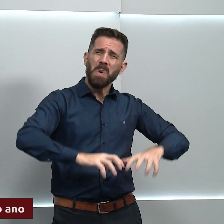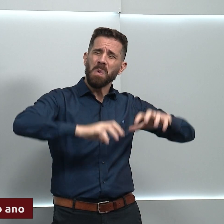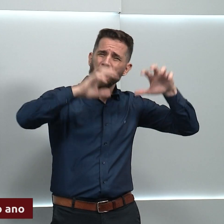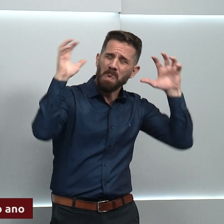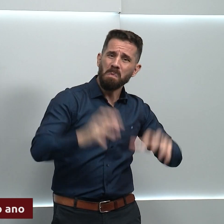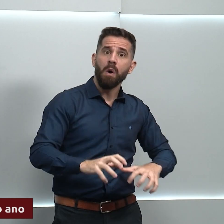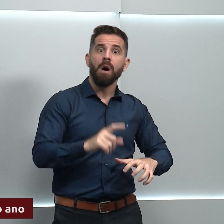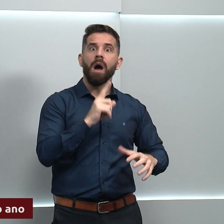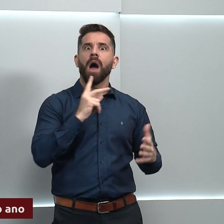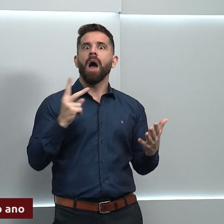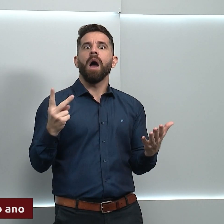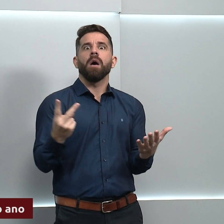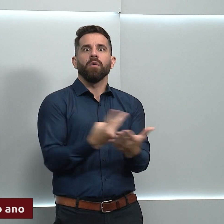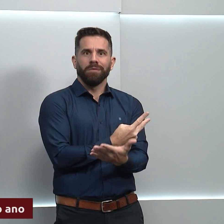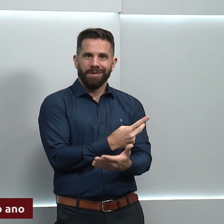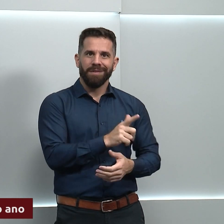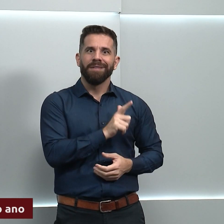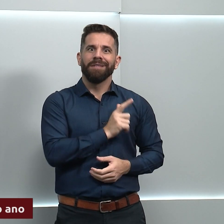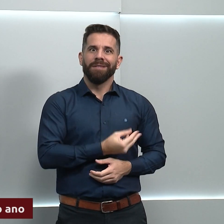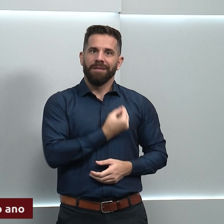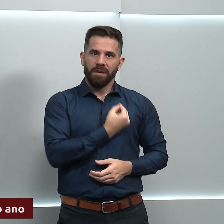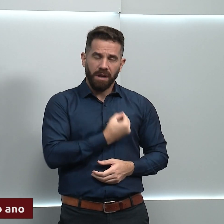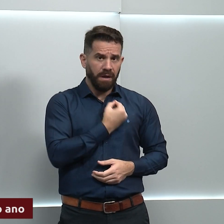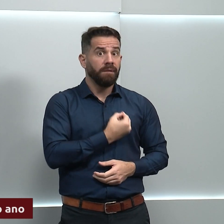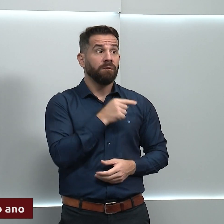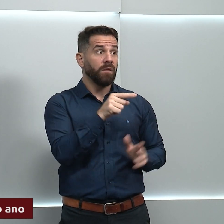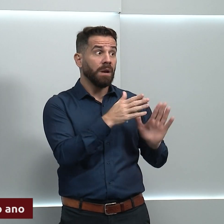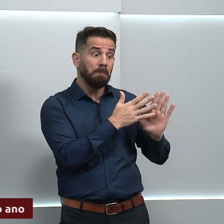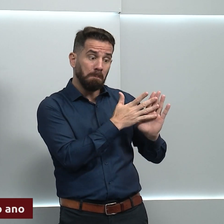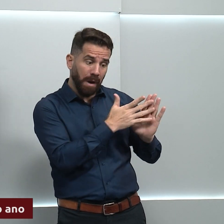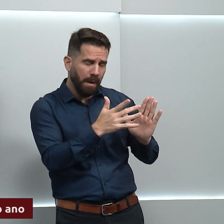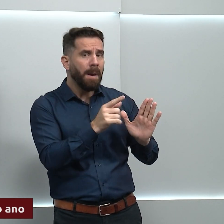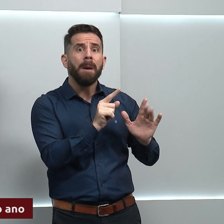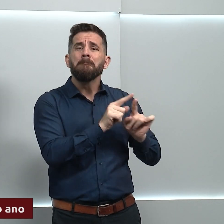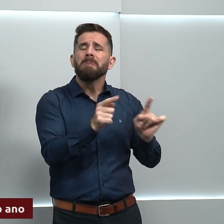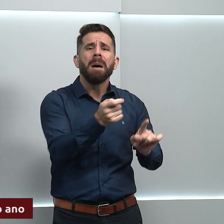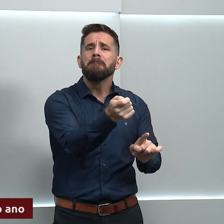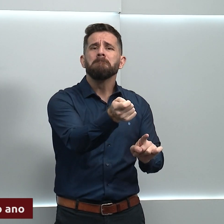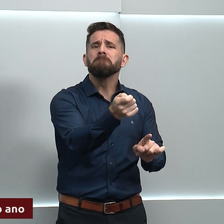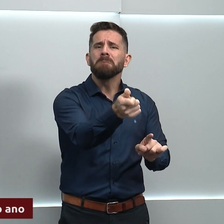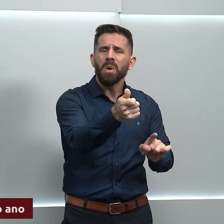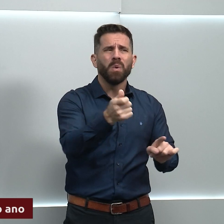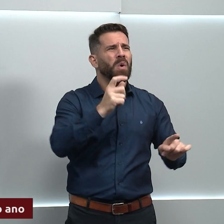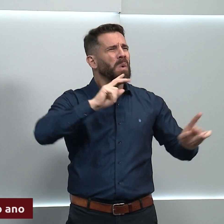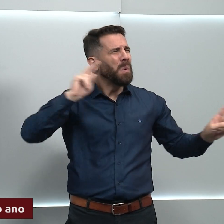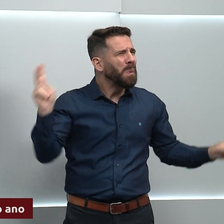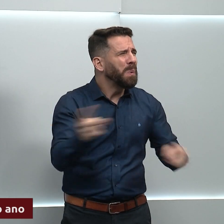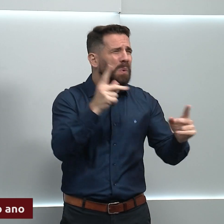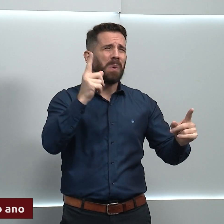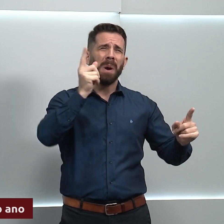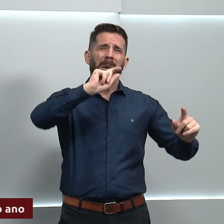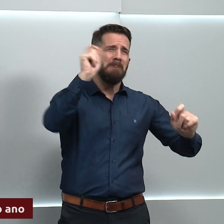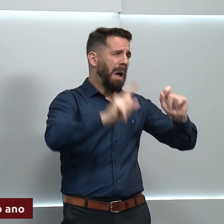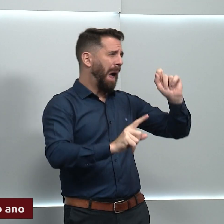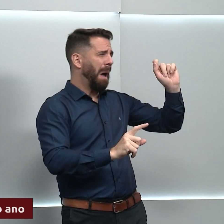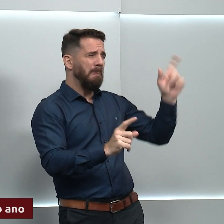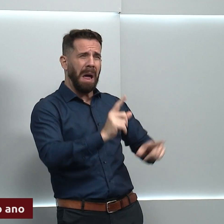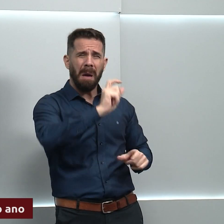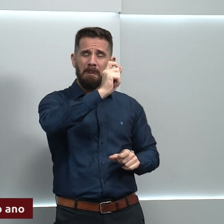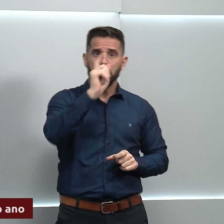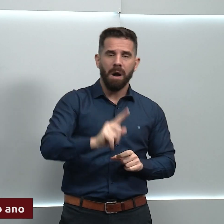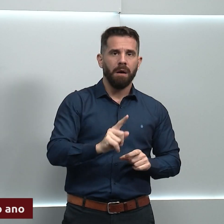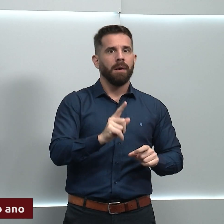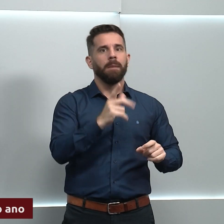aquele volume grande de chuva em pouco tempo, com rachadas de vento, raios. Eu chamo aquele